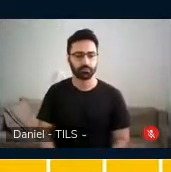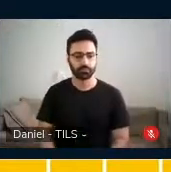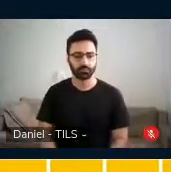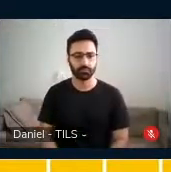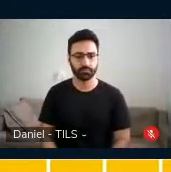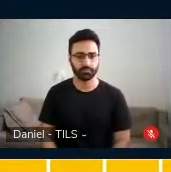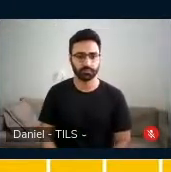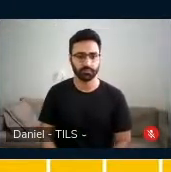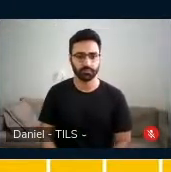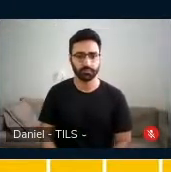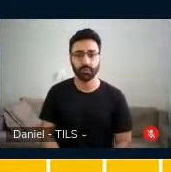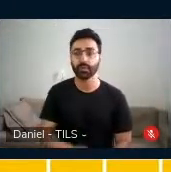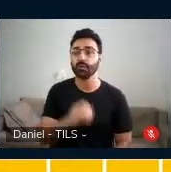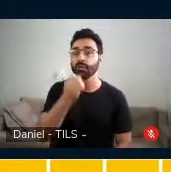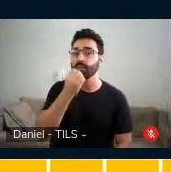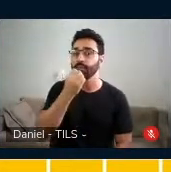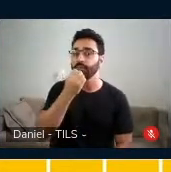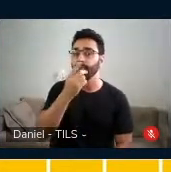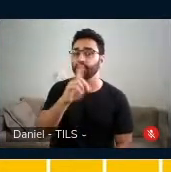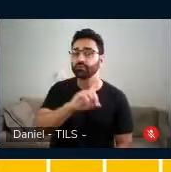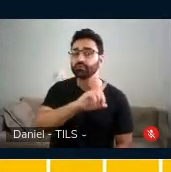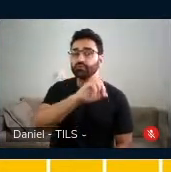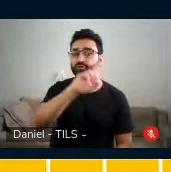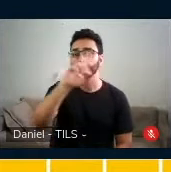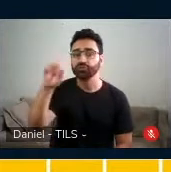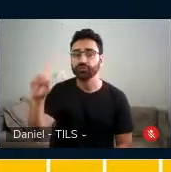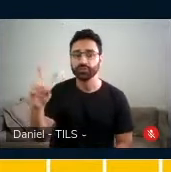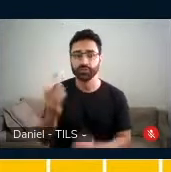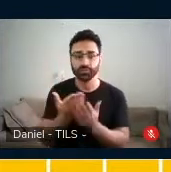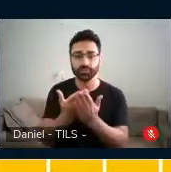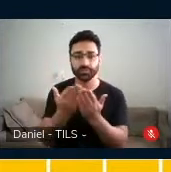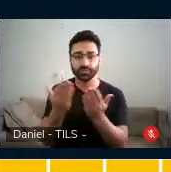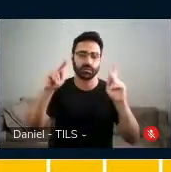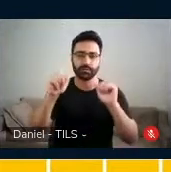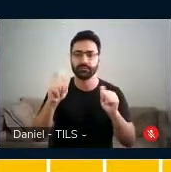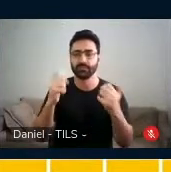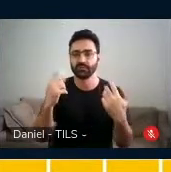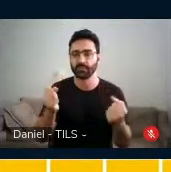Bom dia. Bom dia a todos que estão aqui comigo.